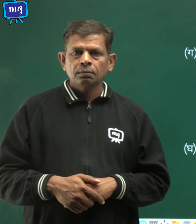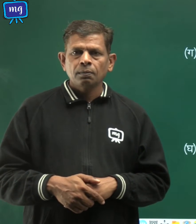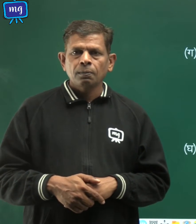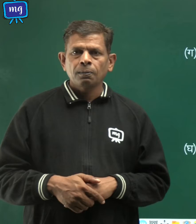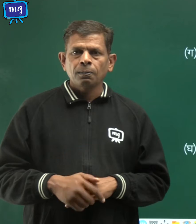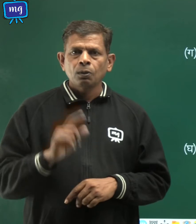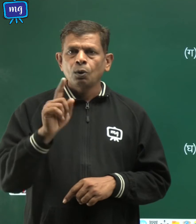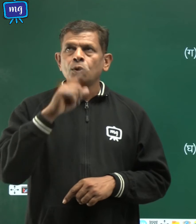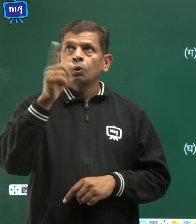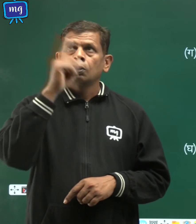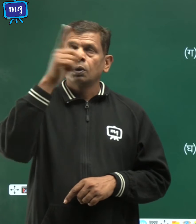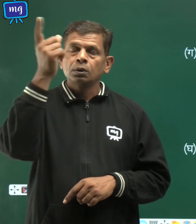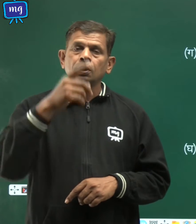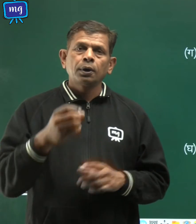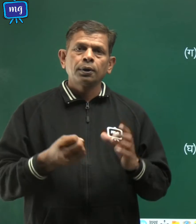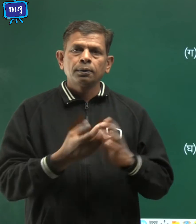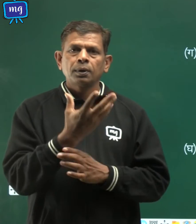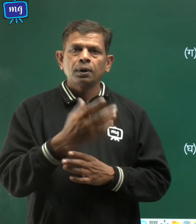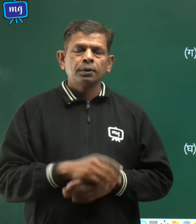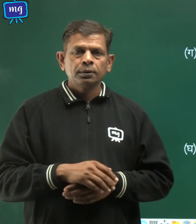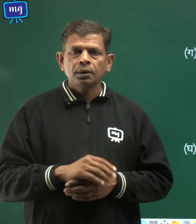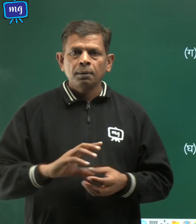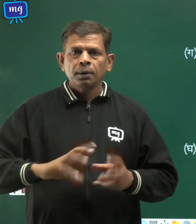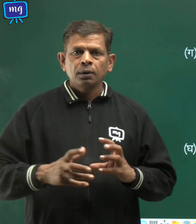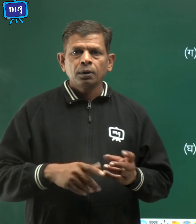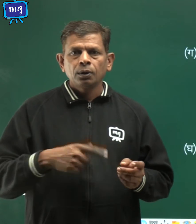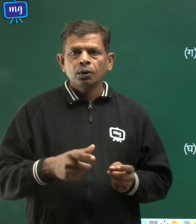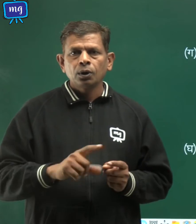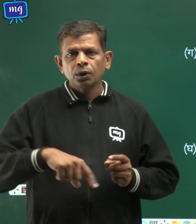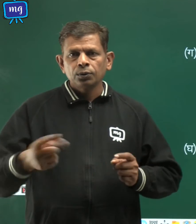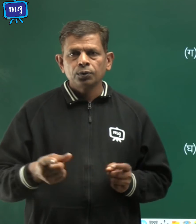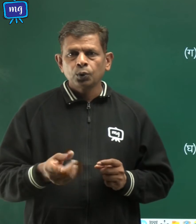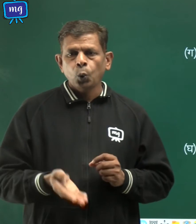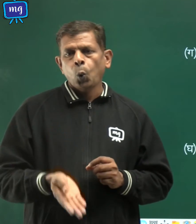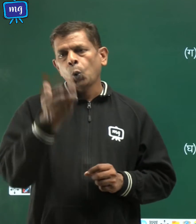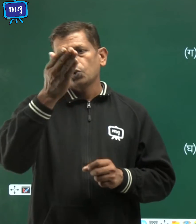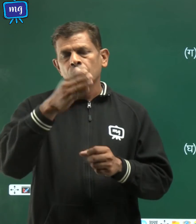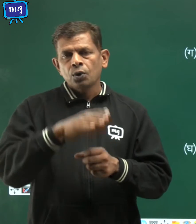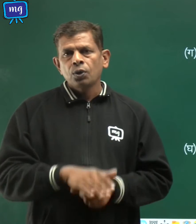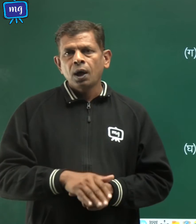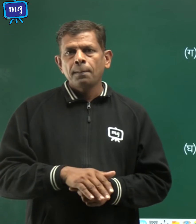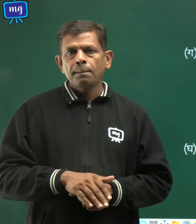चक्रवात का निर्मान अति उच्छ दापतंत्र